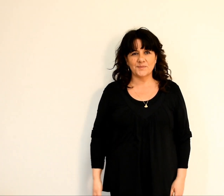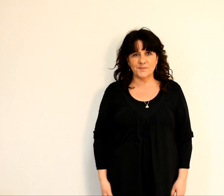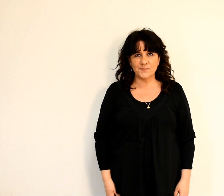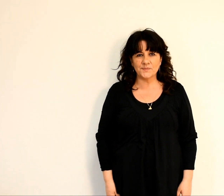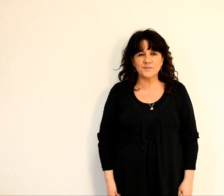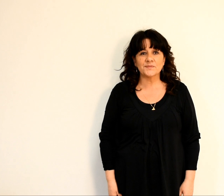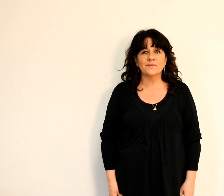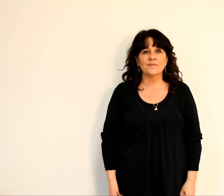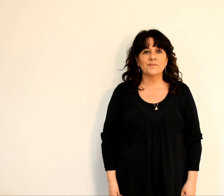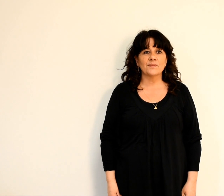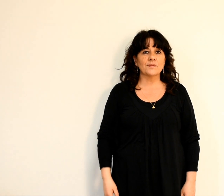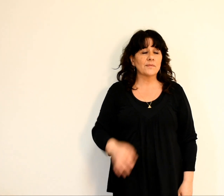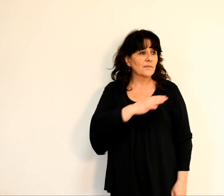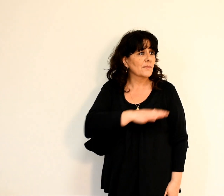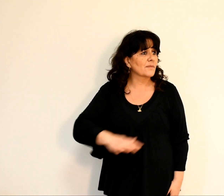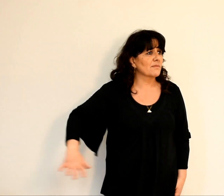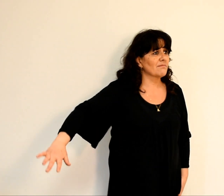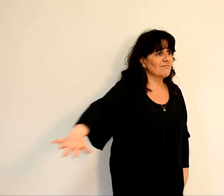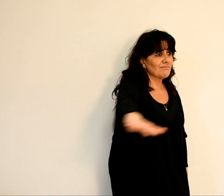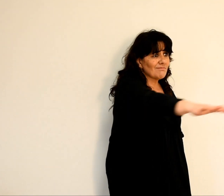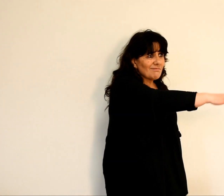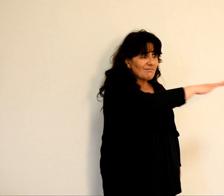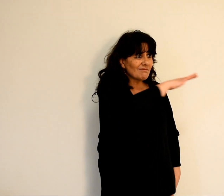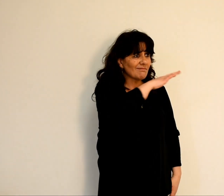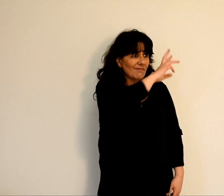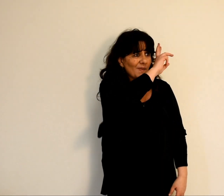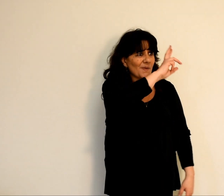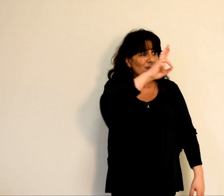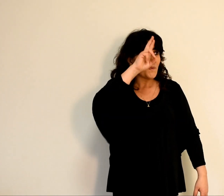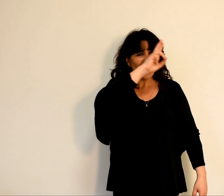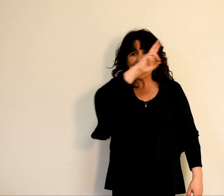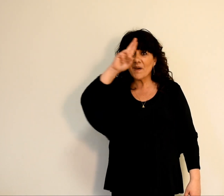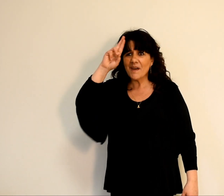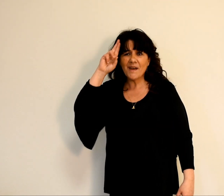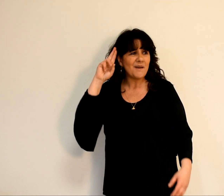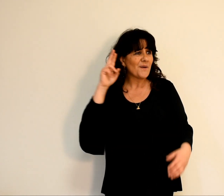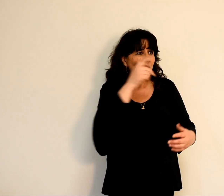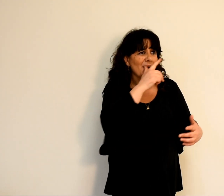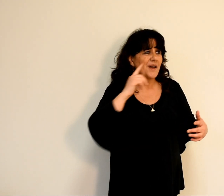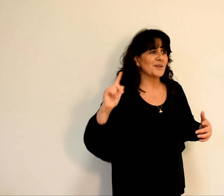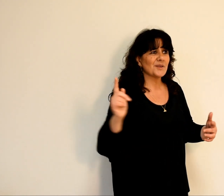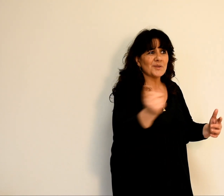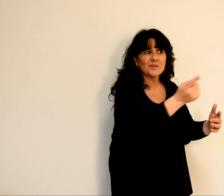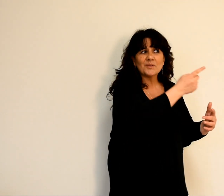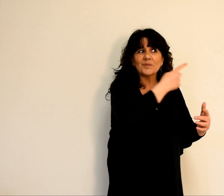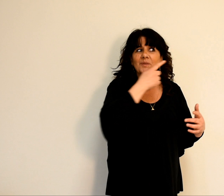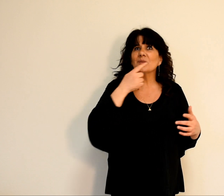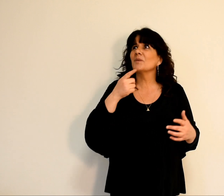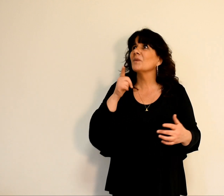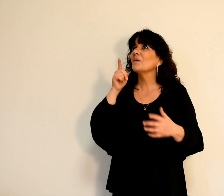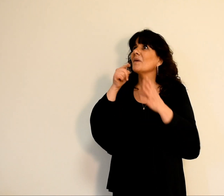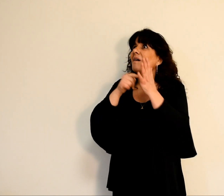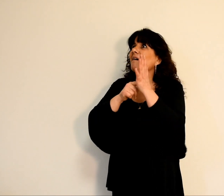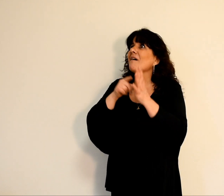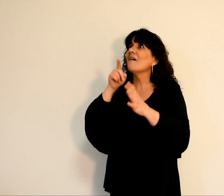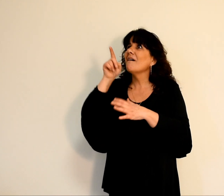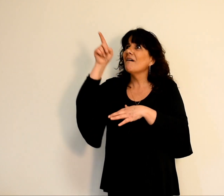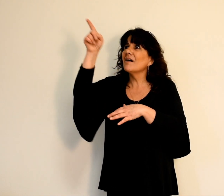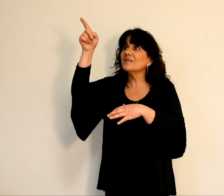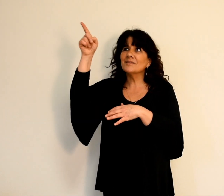Tous les rois de la terre te rendent grâce. Quand ils